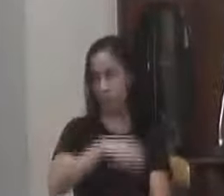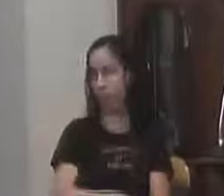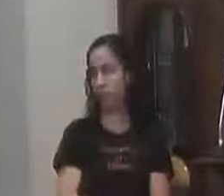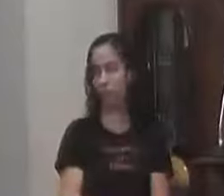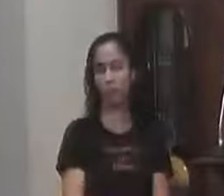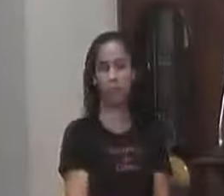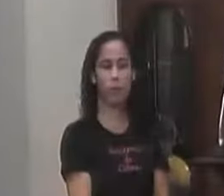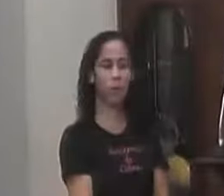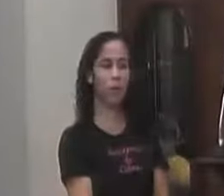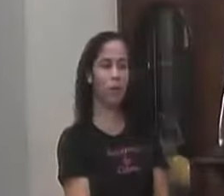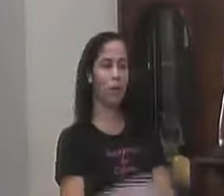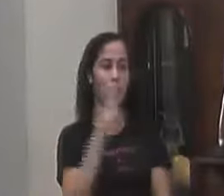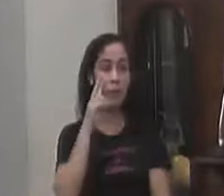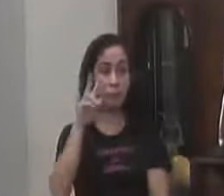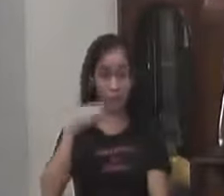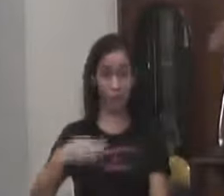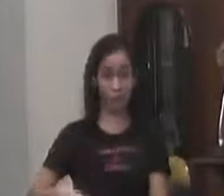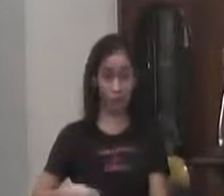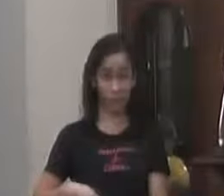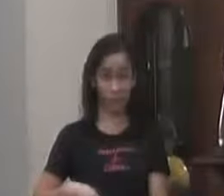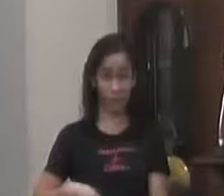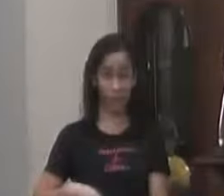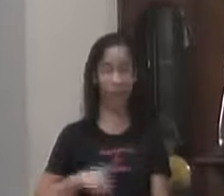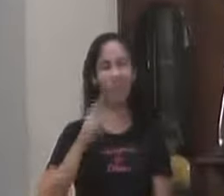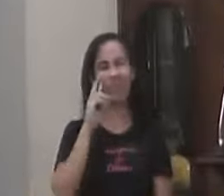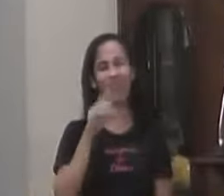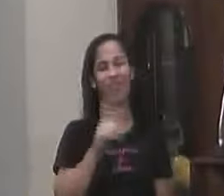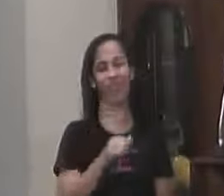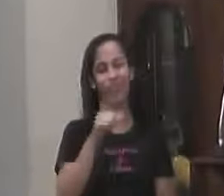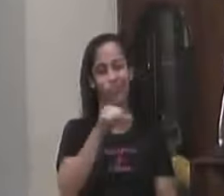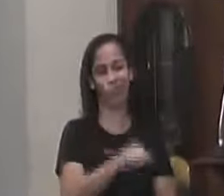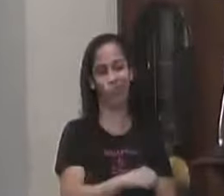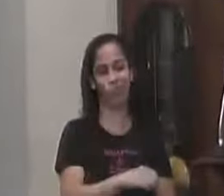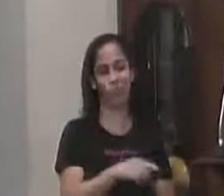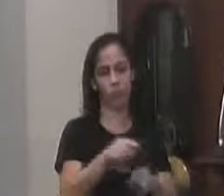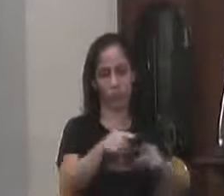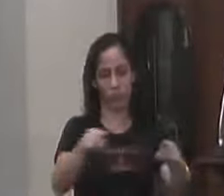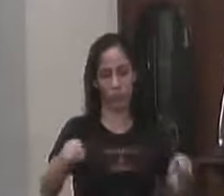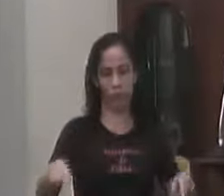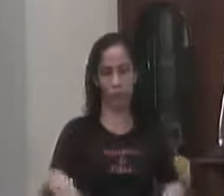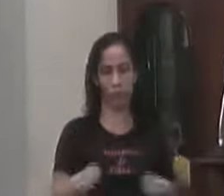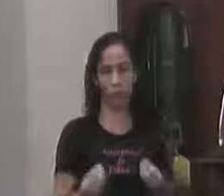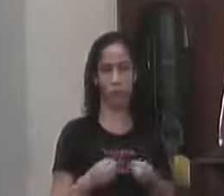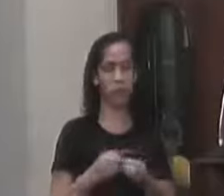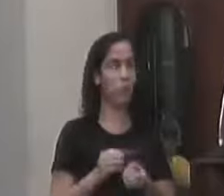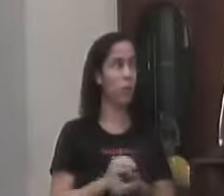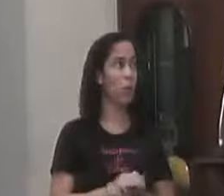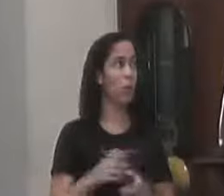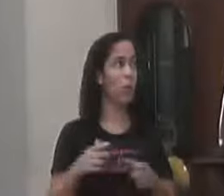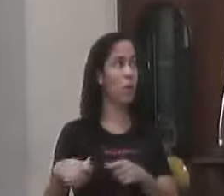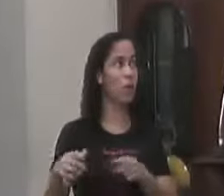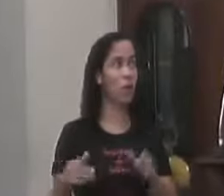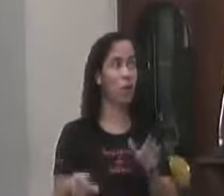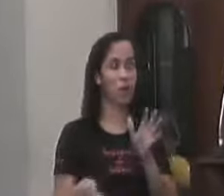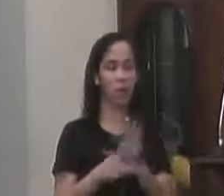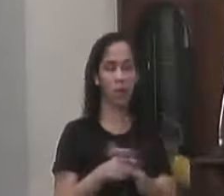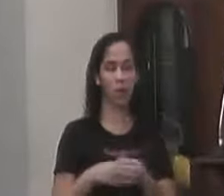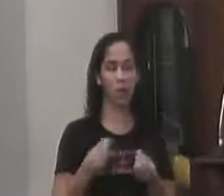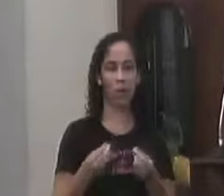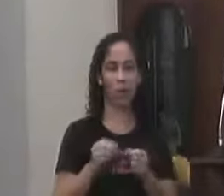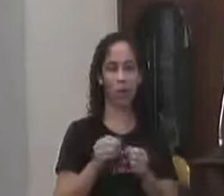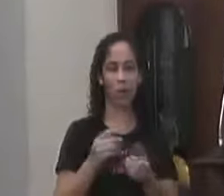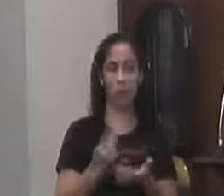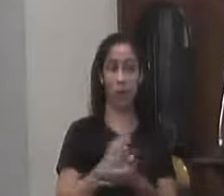dizer Você vai lá Para a conservatória Que você vai ver Aquilo lá Um depósito De camisinha Um lugar Hoje promíscuo